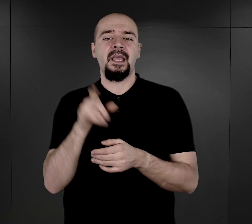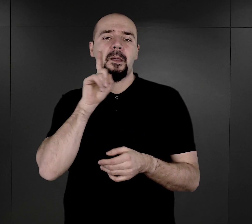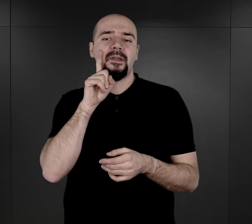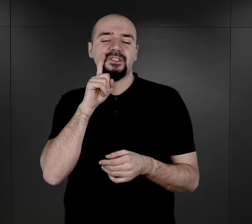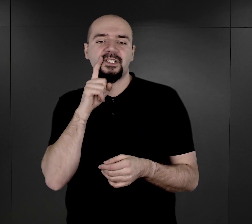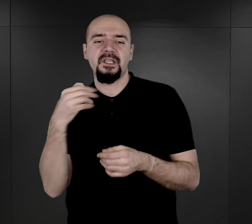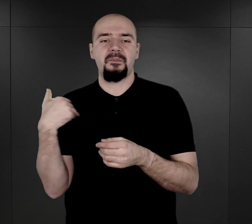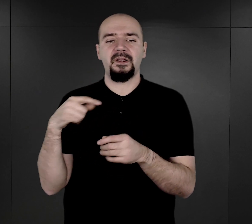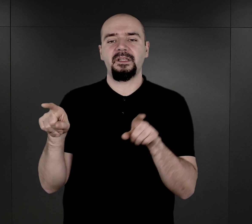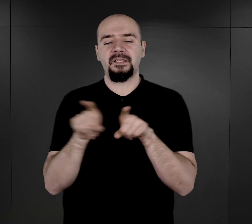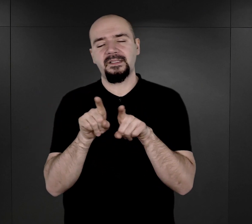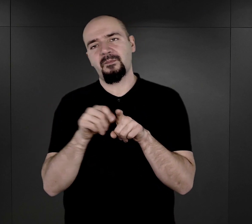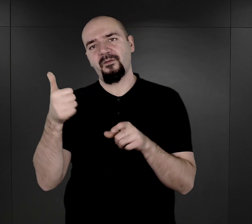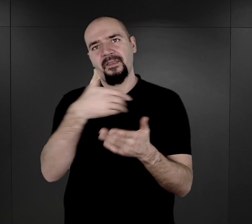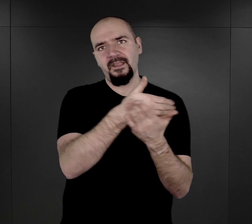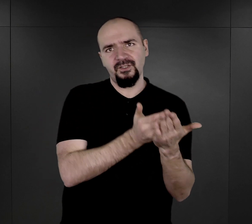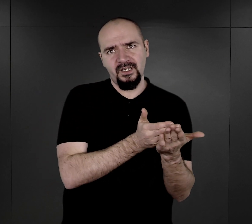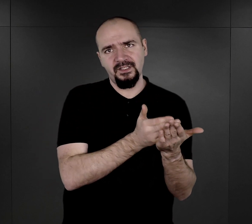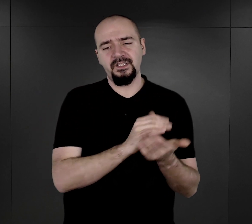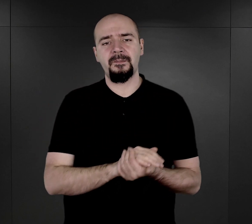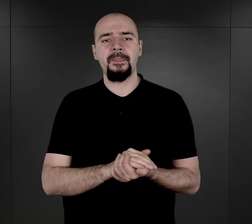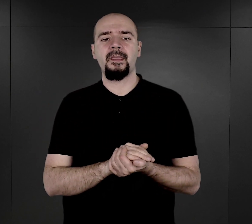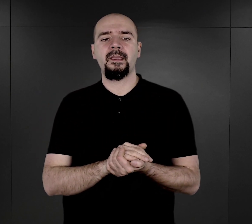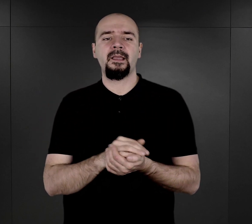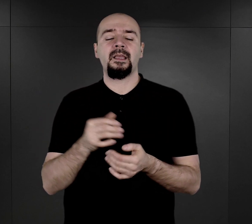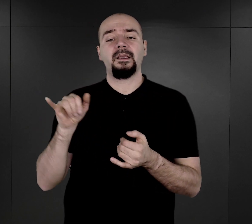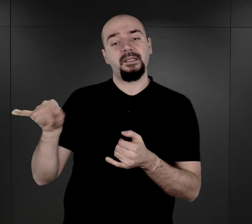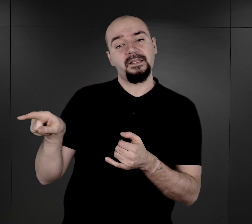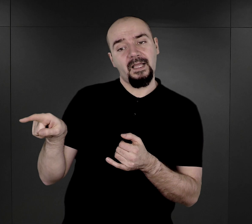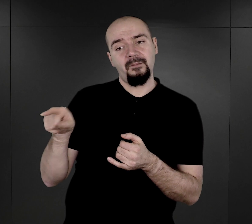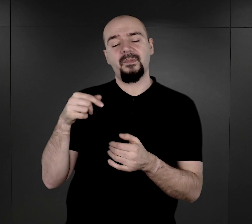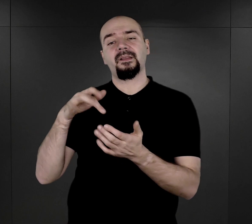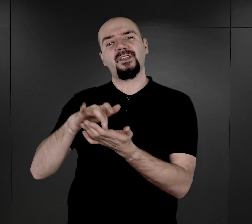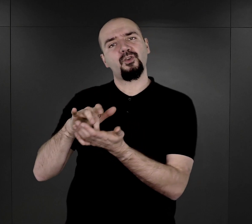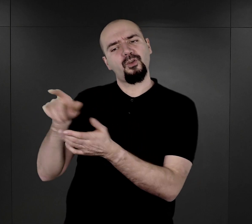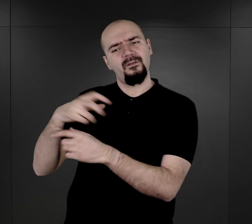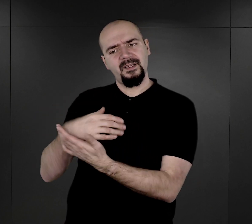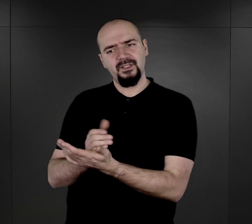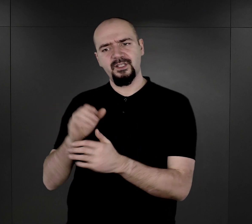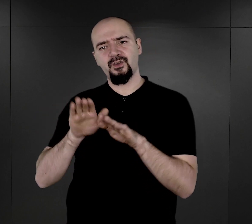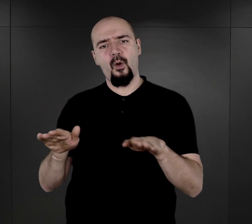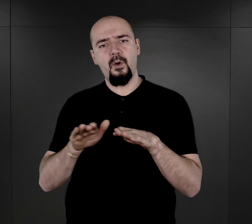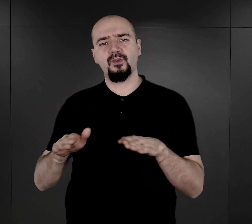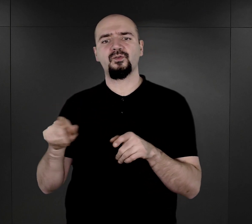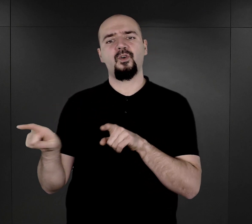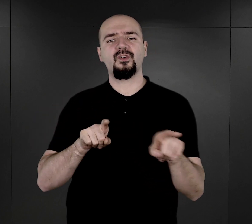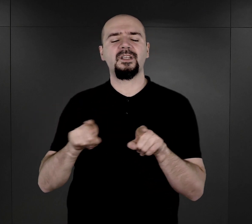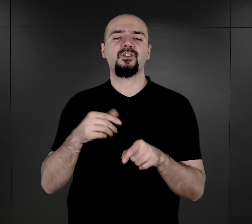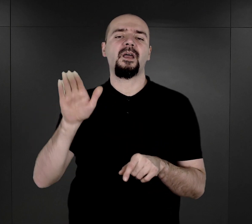przebywali również w jednym z sektorów. I właśnie ta środkowa część obozu, oznaczana B2